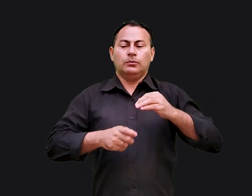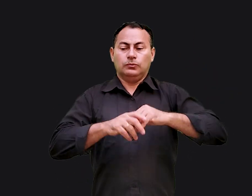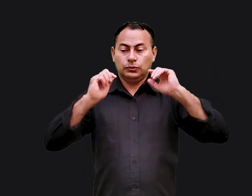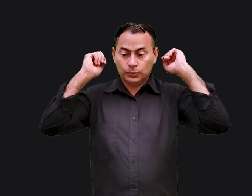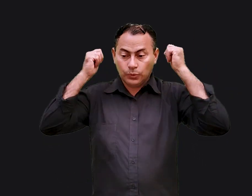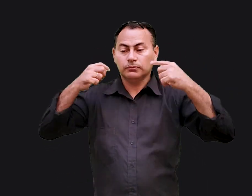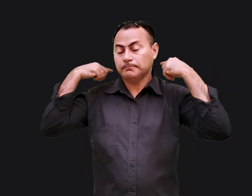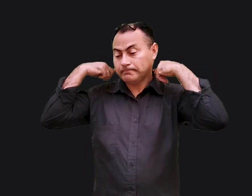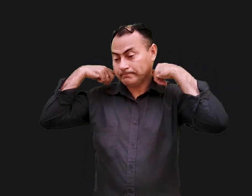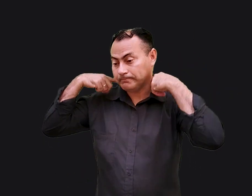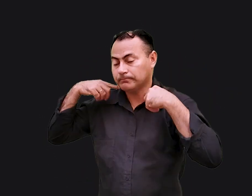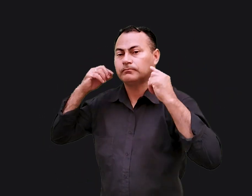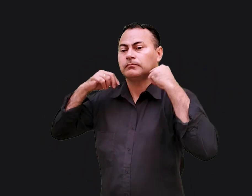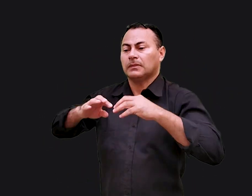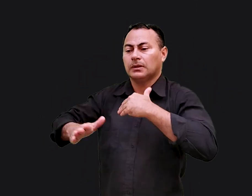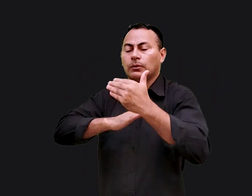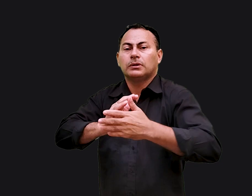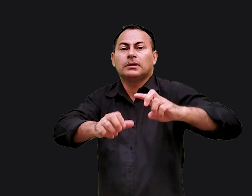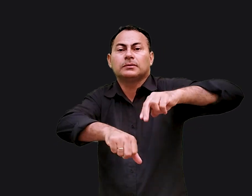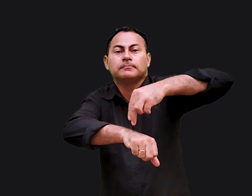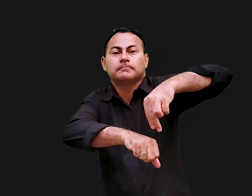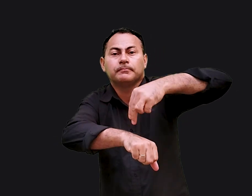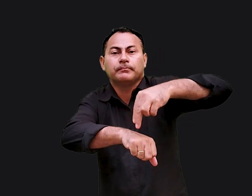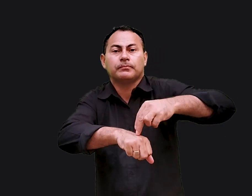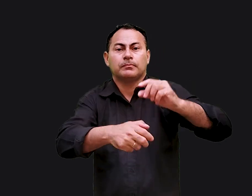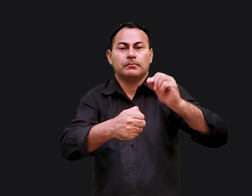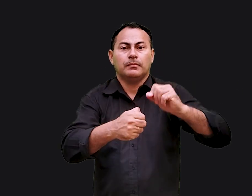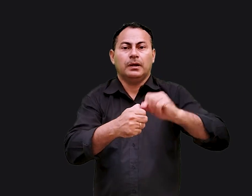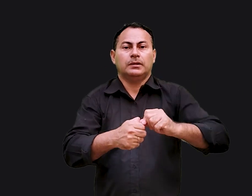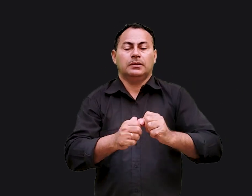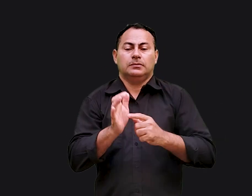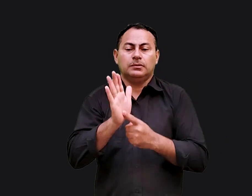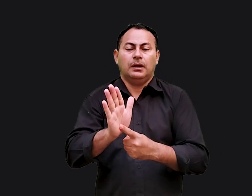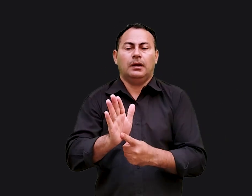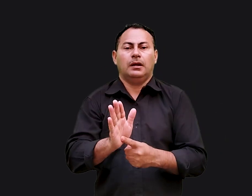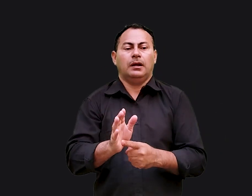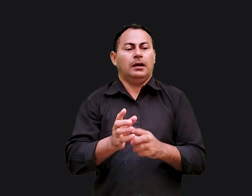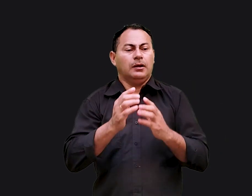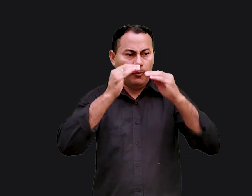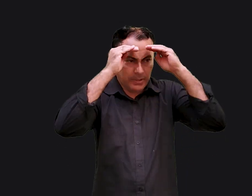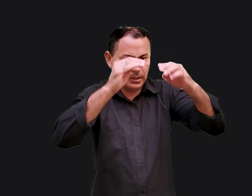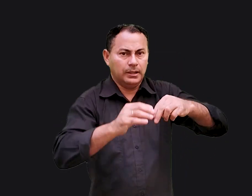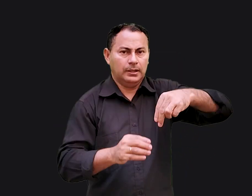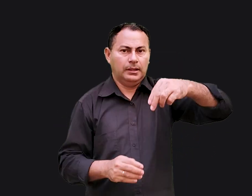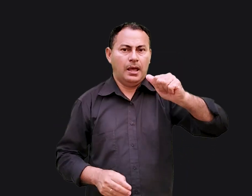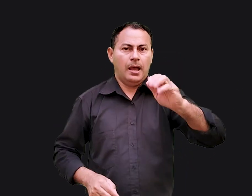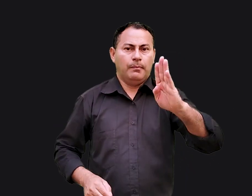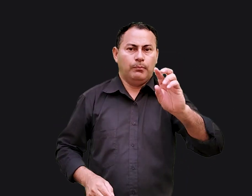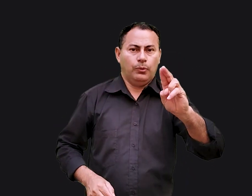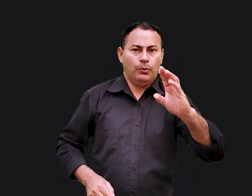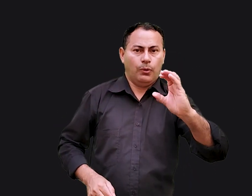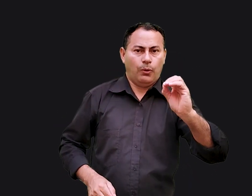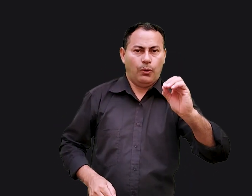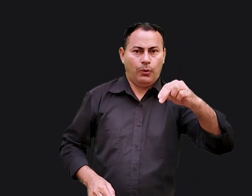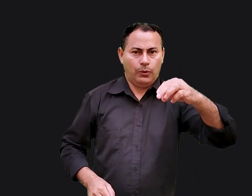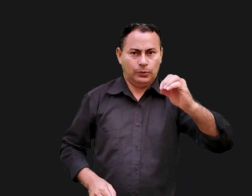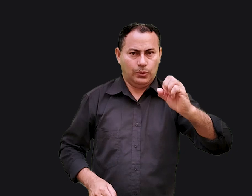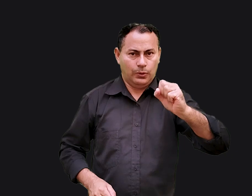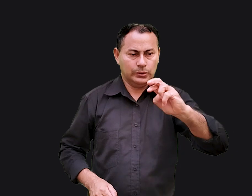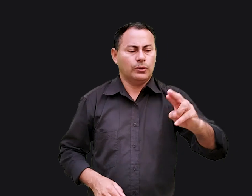porém um jugo sobre o pescoço de todas essas nações para fazê-los sujeitas a Nabucodonosor rei da Babilônia e